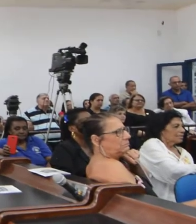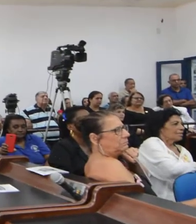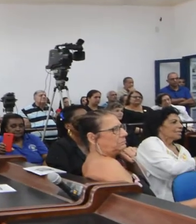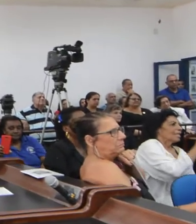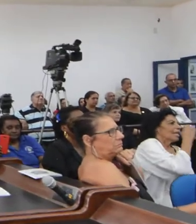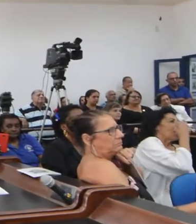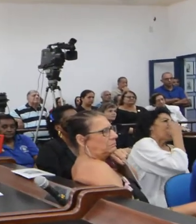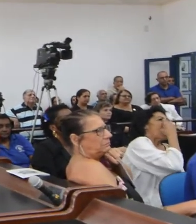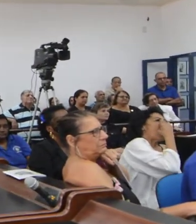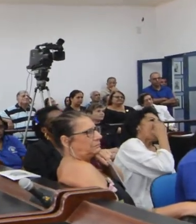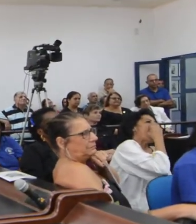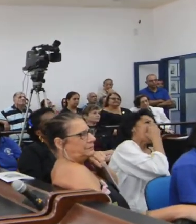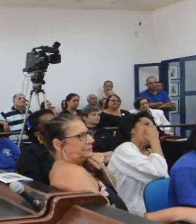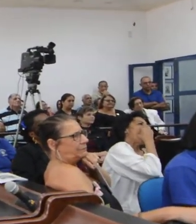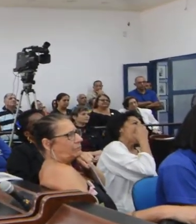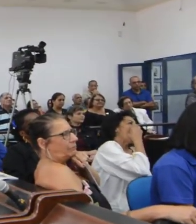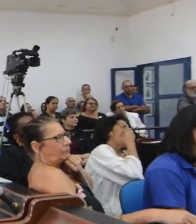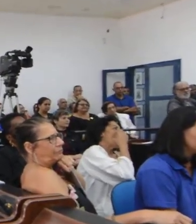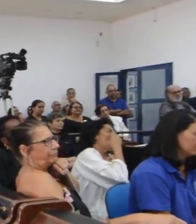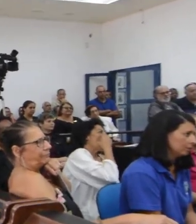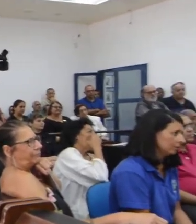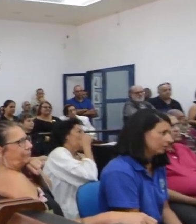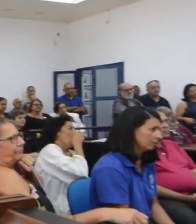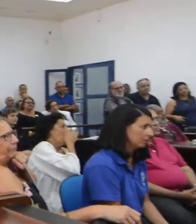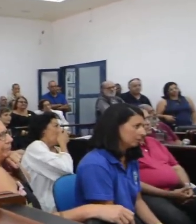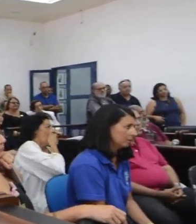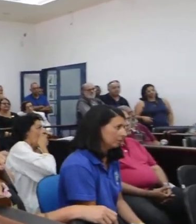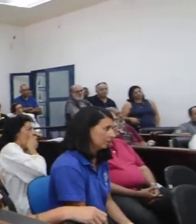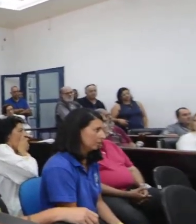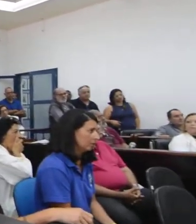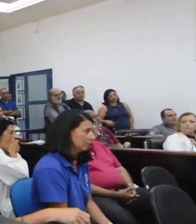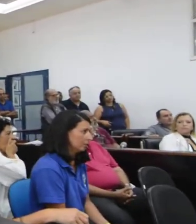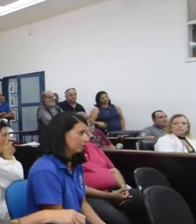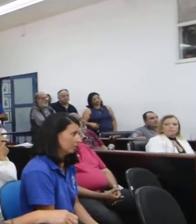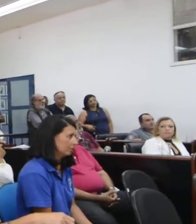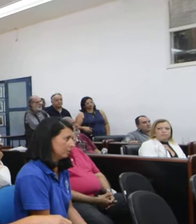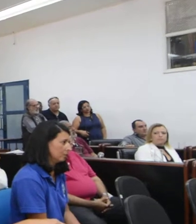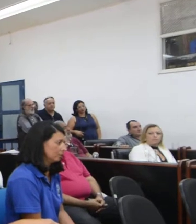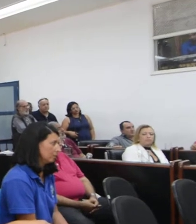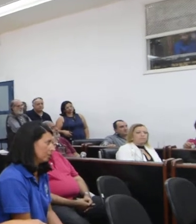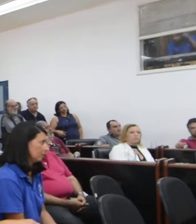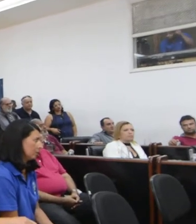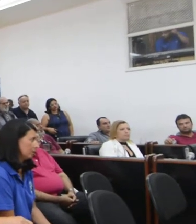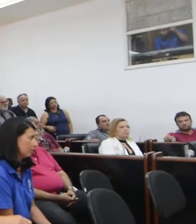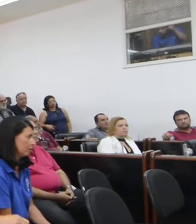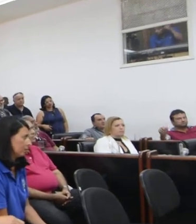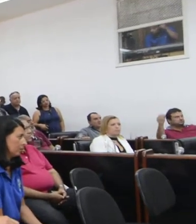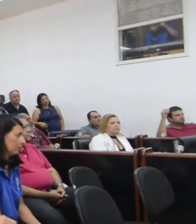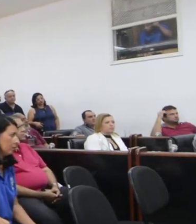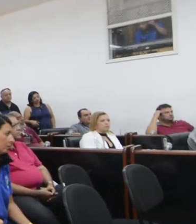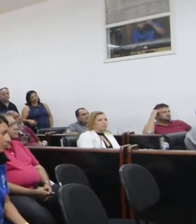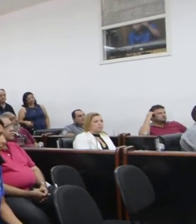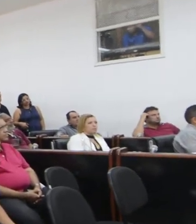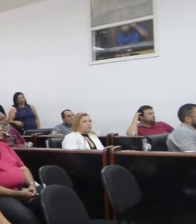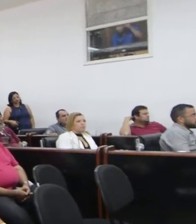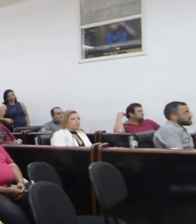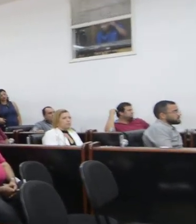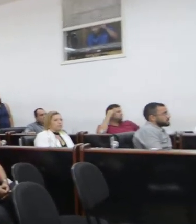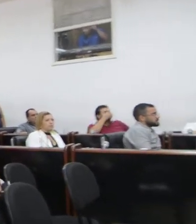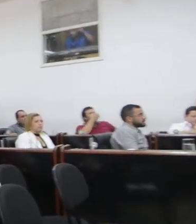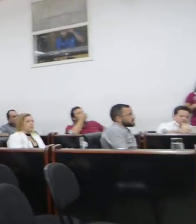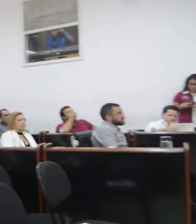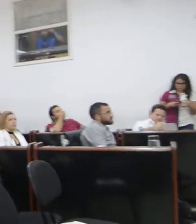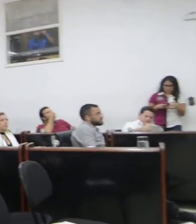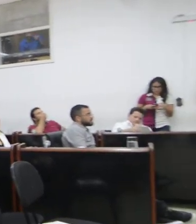fazer o hino, é que a gente possa continuar fazendo essas cinzentas homenagens. Que a gente possa continuar com